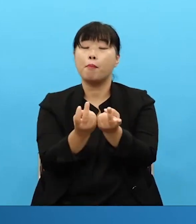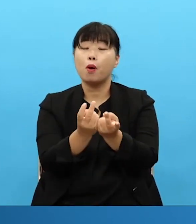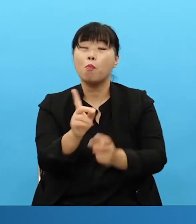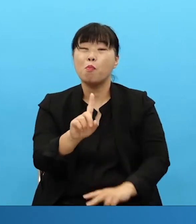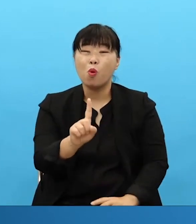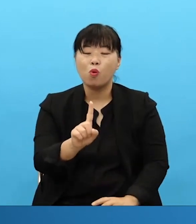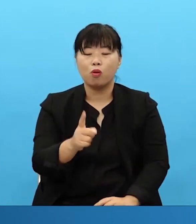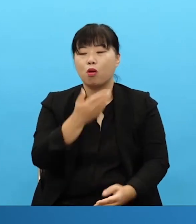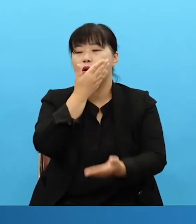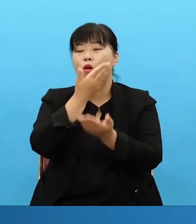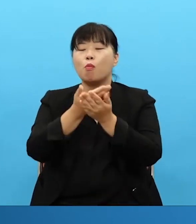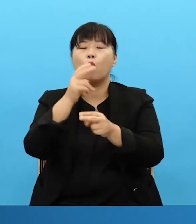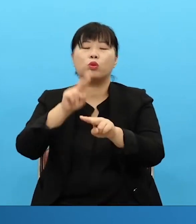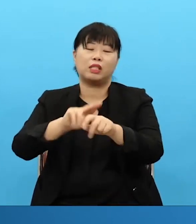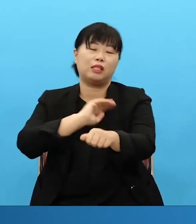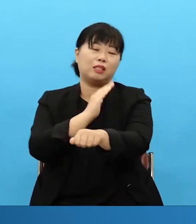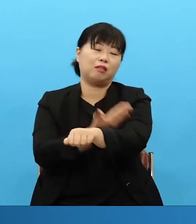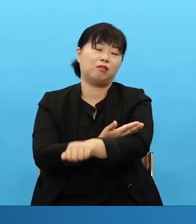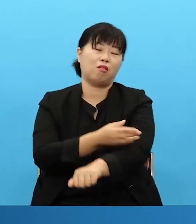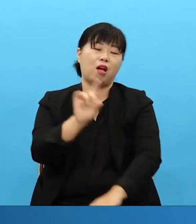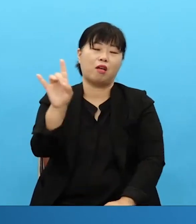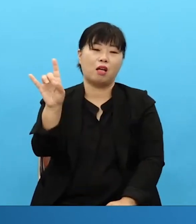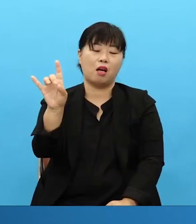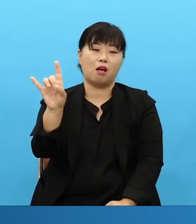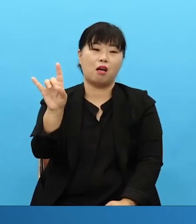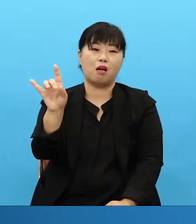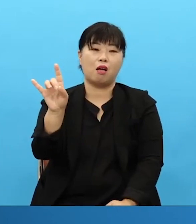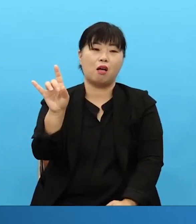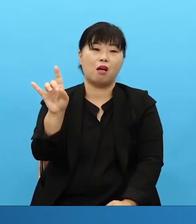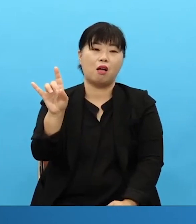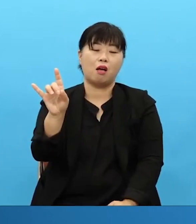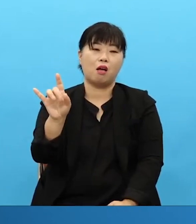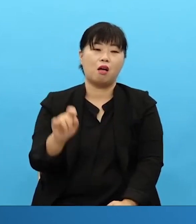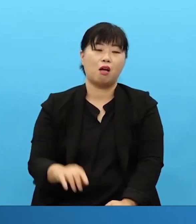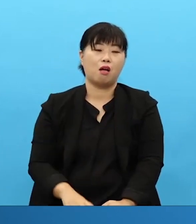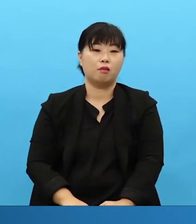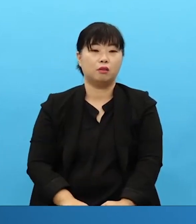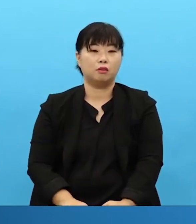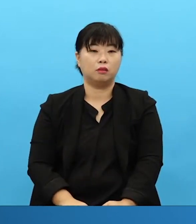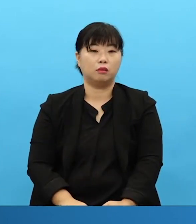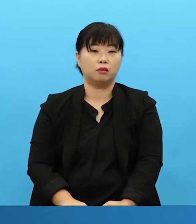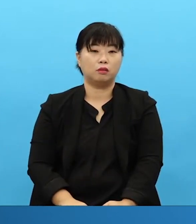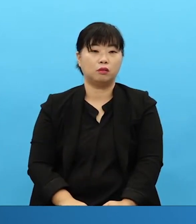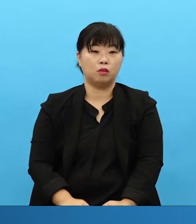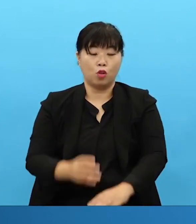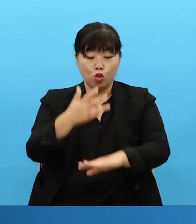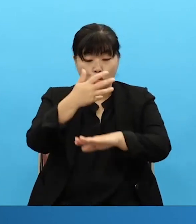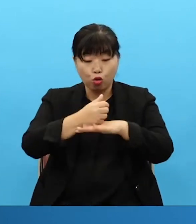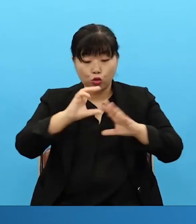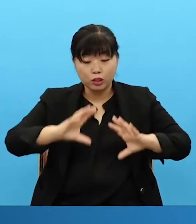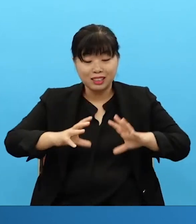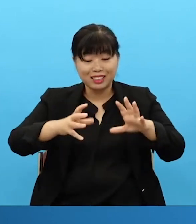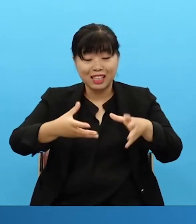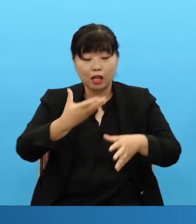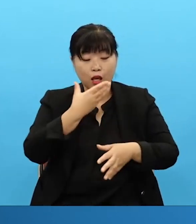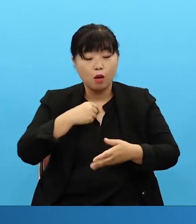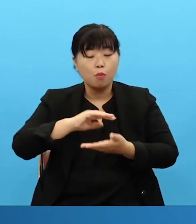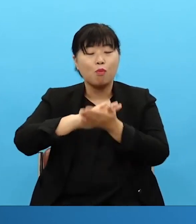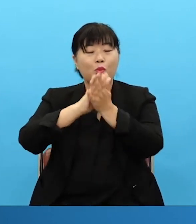And there's only one way to overcome this world, the power of the throne. 그래야만 세계보험할 수 있어요. Only then can we do world evangelization. 3시대를